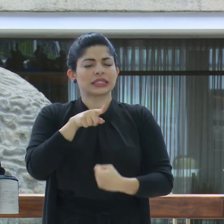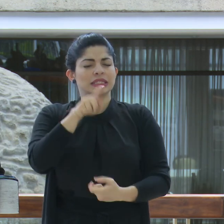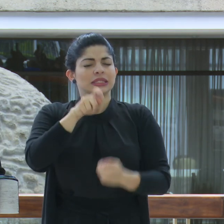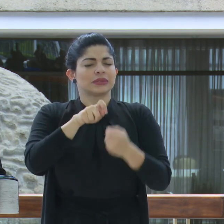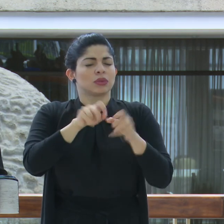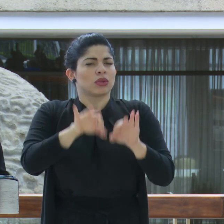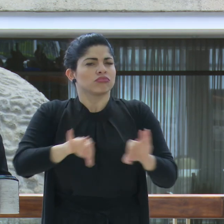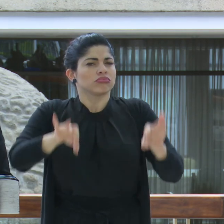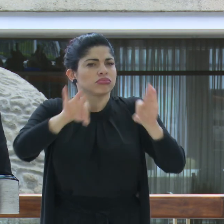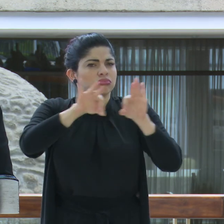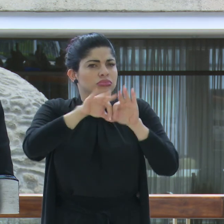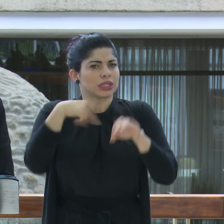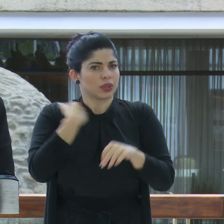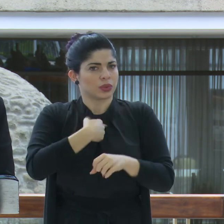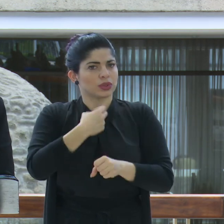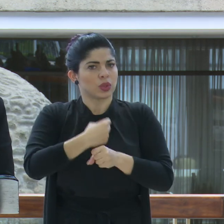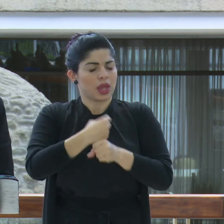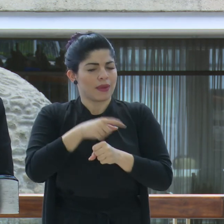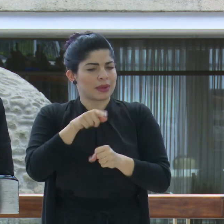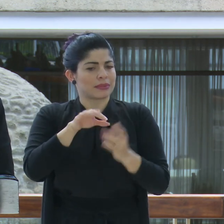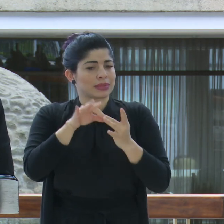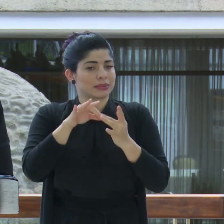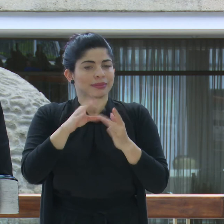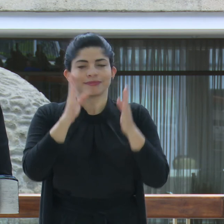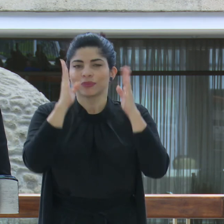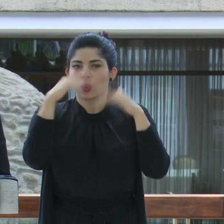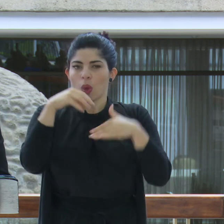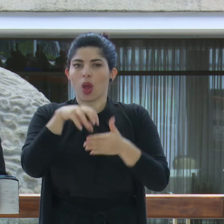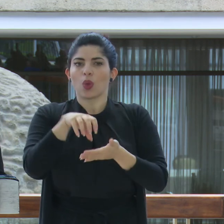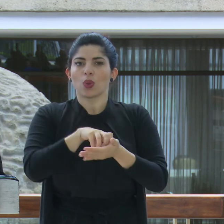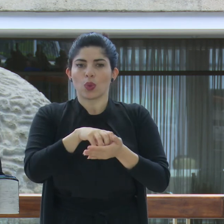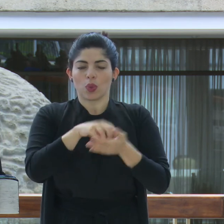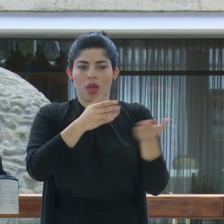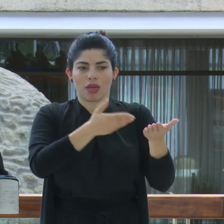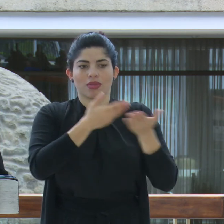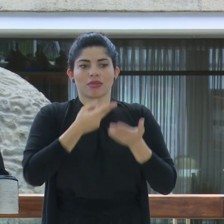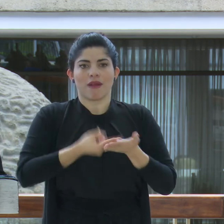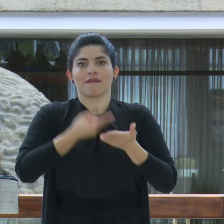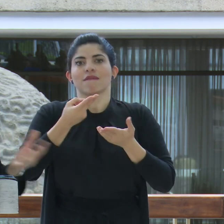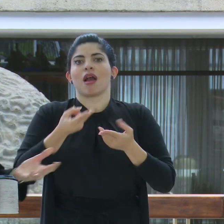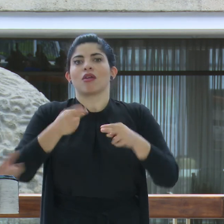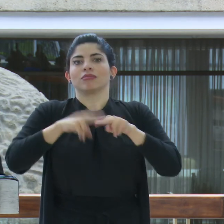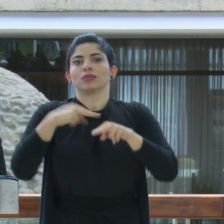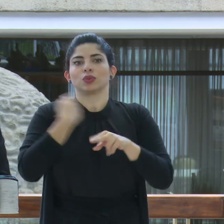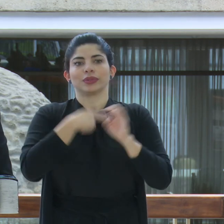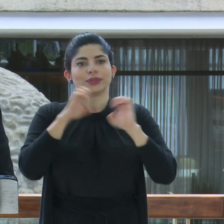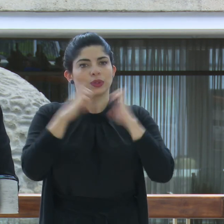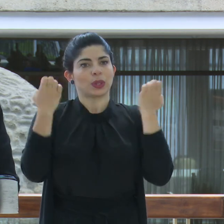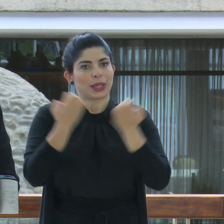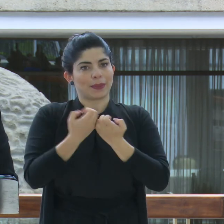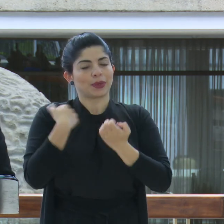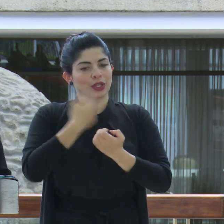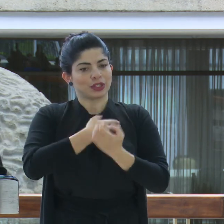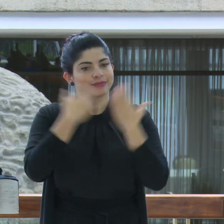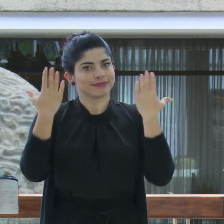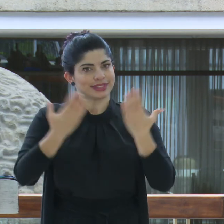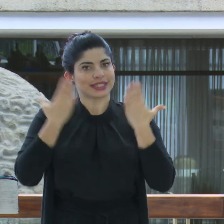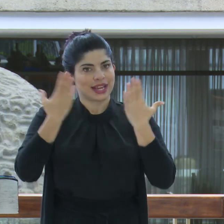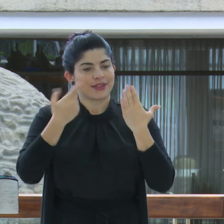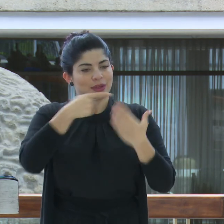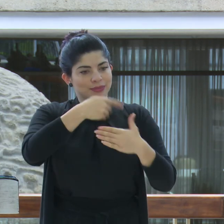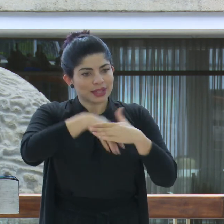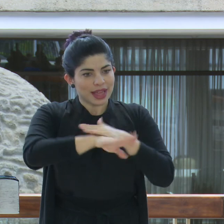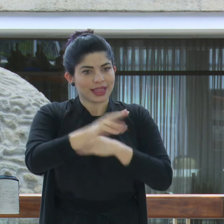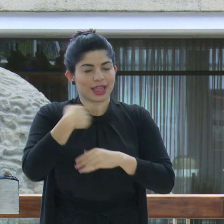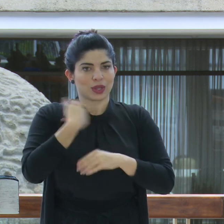elemento primordial de nuestro trabajo. Sin duda, va a agregar un gran valor a nuestro equipo y nos celebramos hoy su